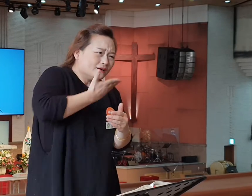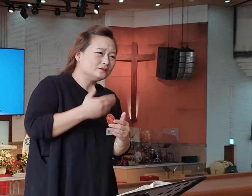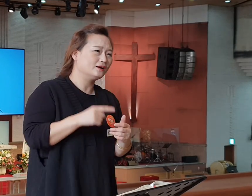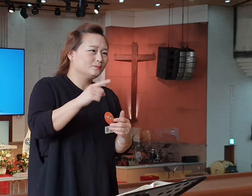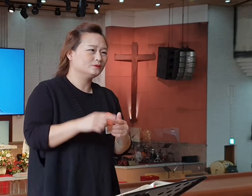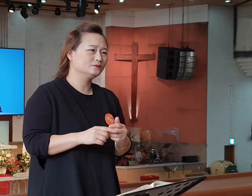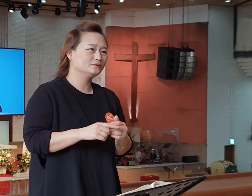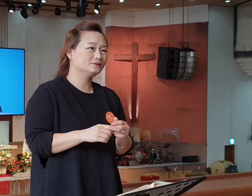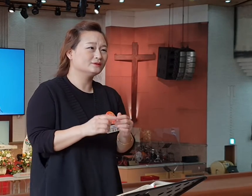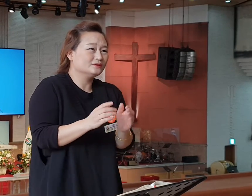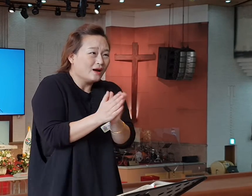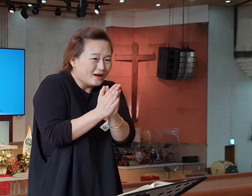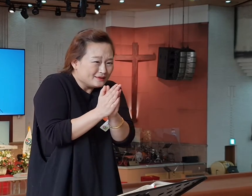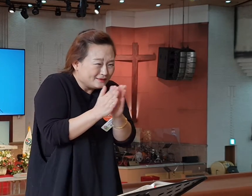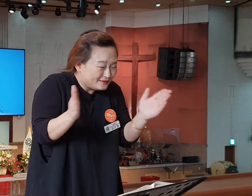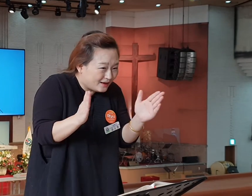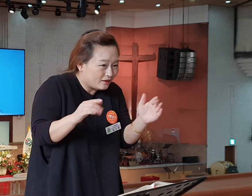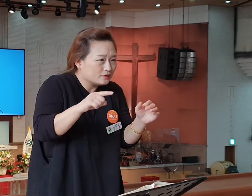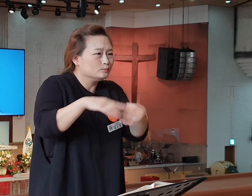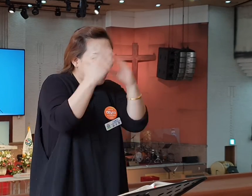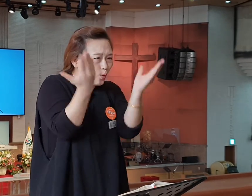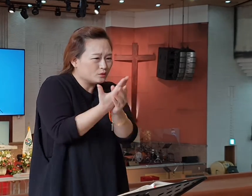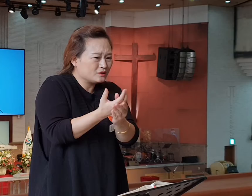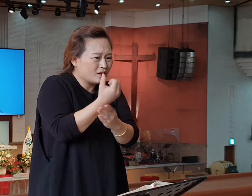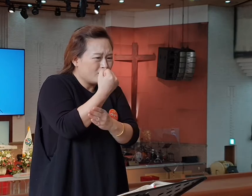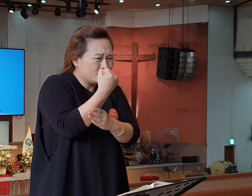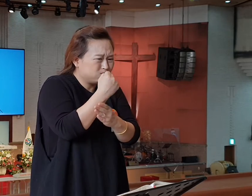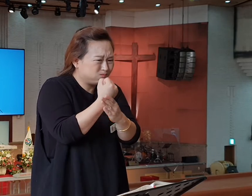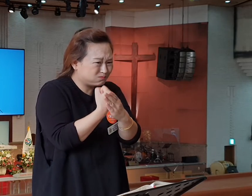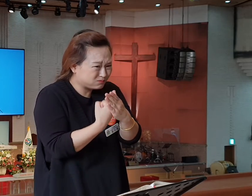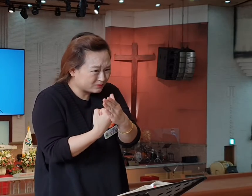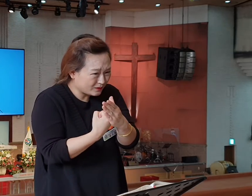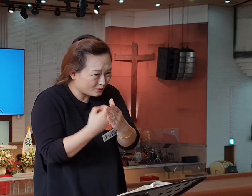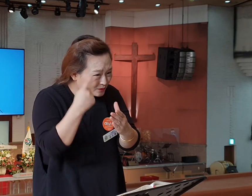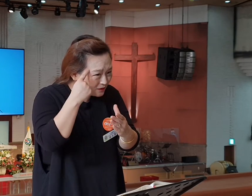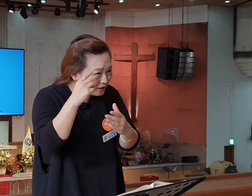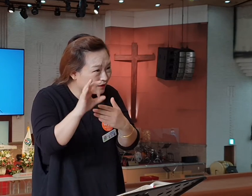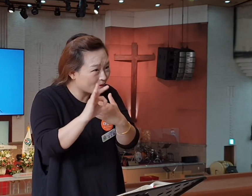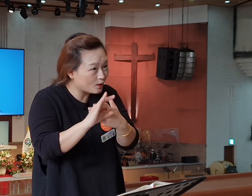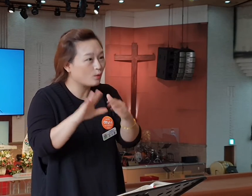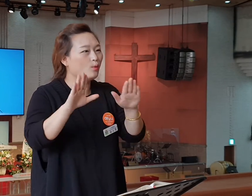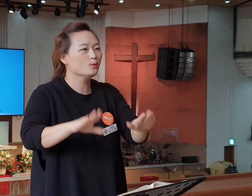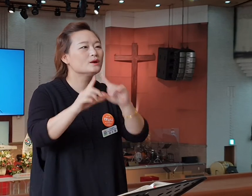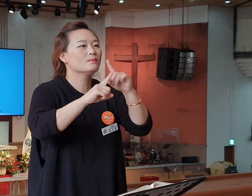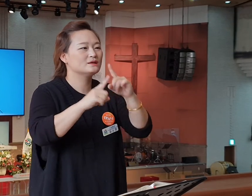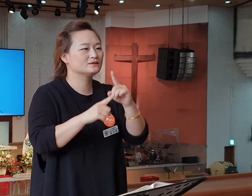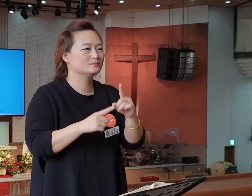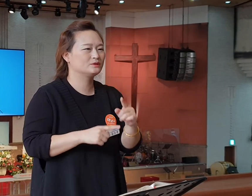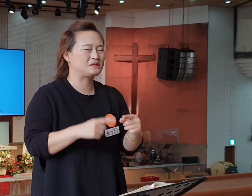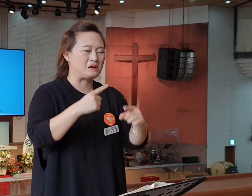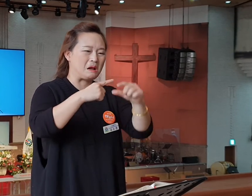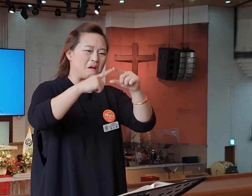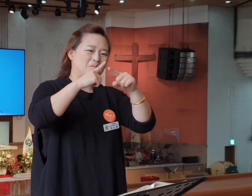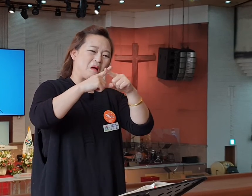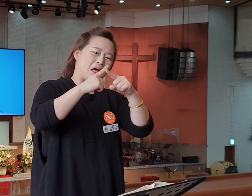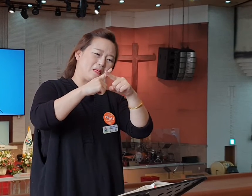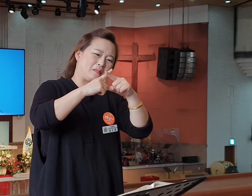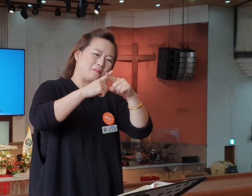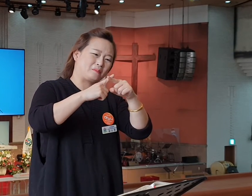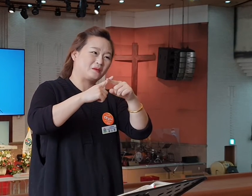파릇파릇함 그것들은 식어졌겠지라고 생각하면 아마 오늘 말씀을 반만 이해하는 겁니다.